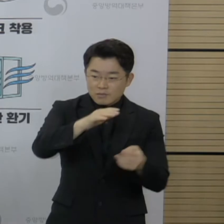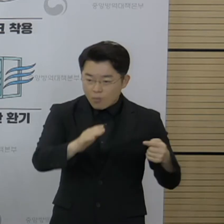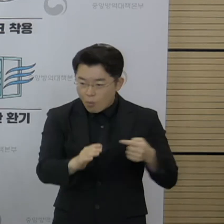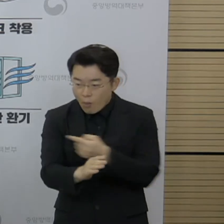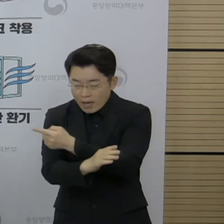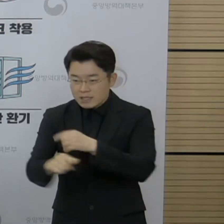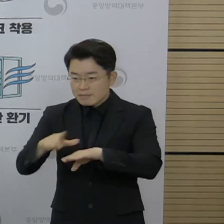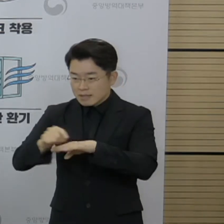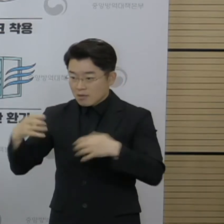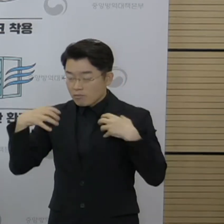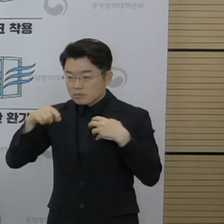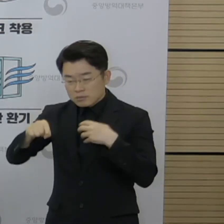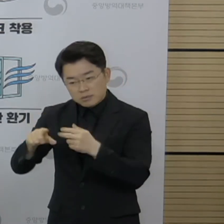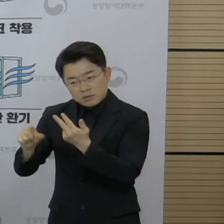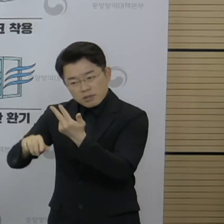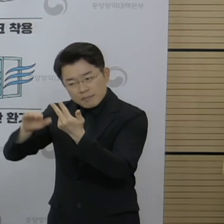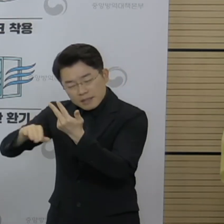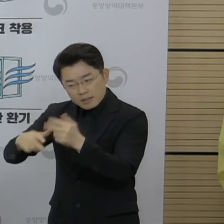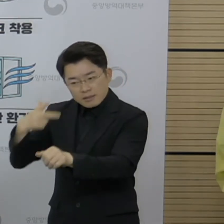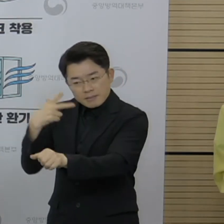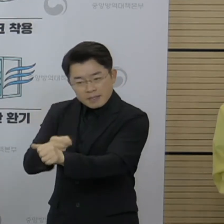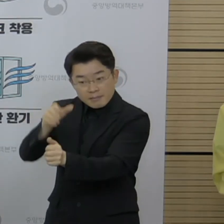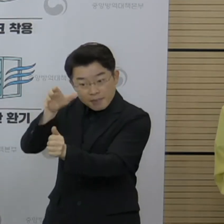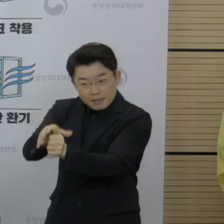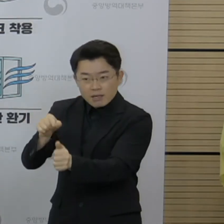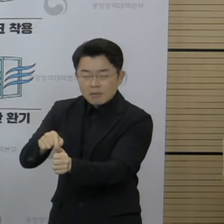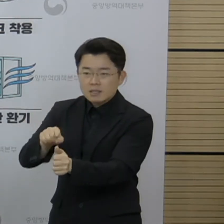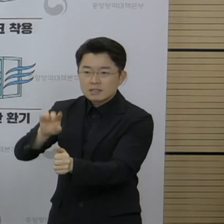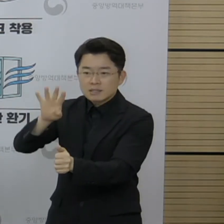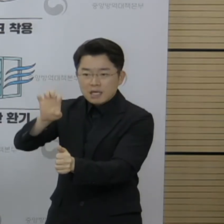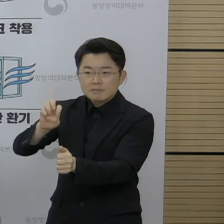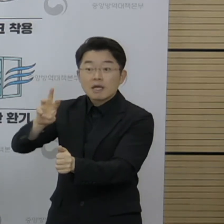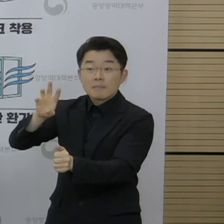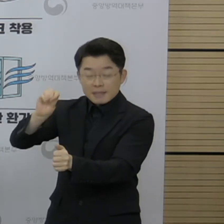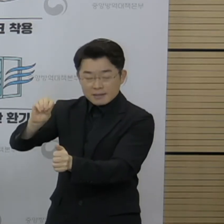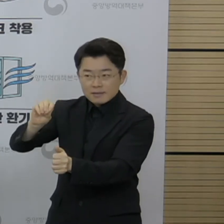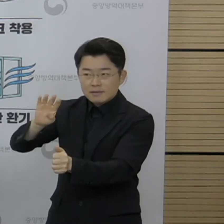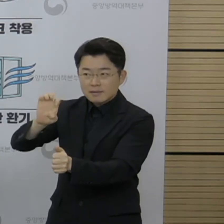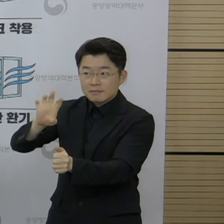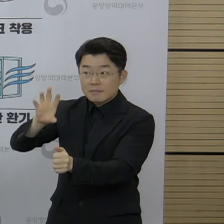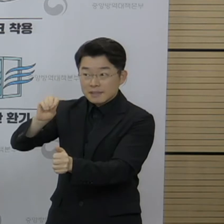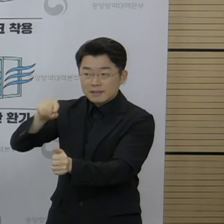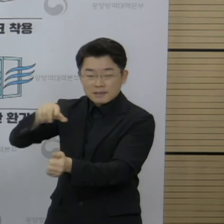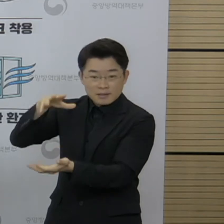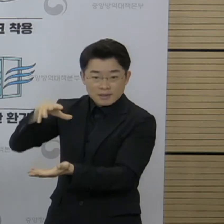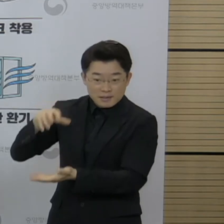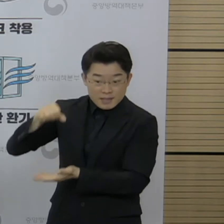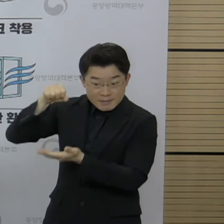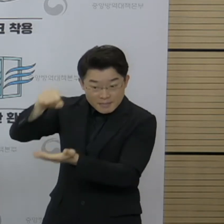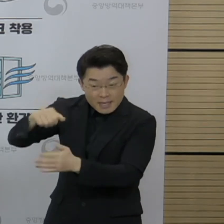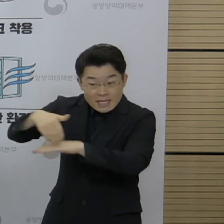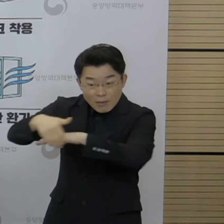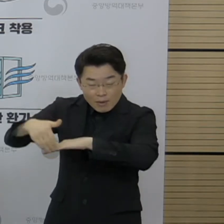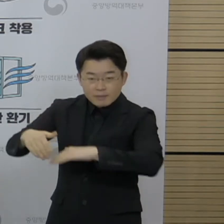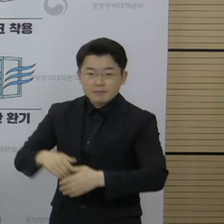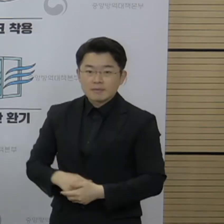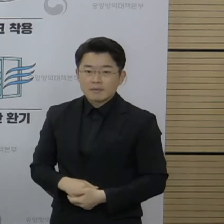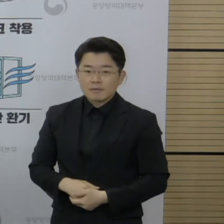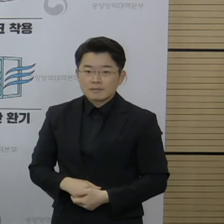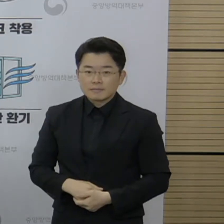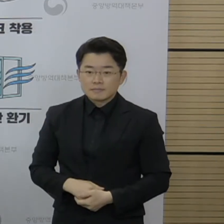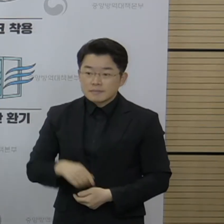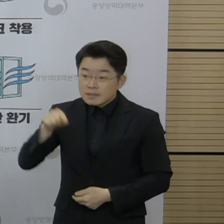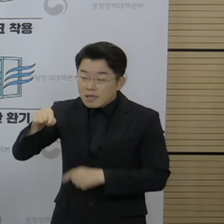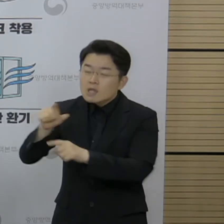7월 말에 하기로 했던 물량이 당초에는 44만 회분을 목표로 했으나 물량이 확대돼서